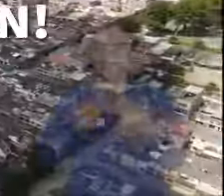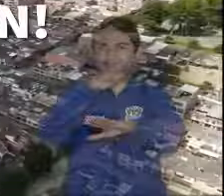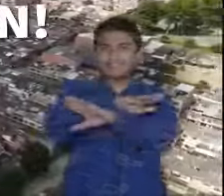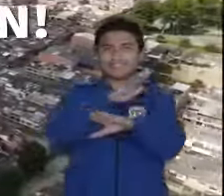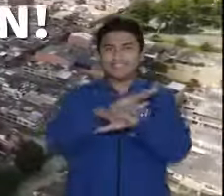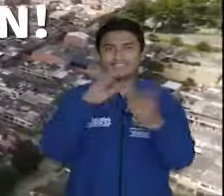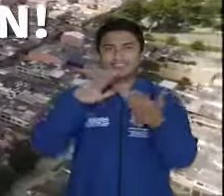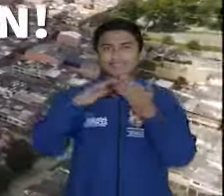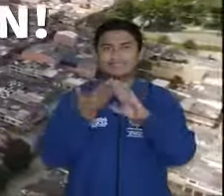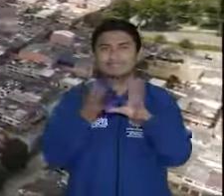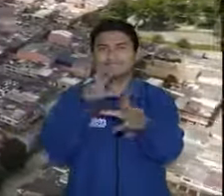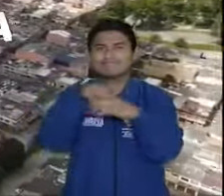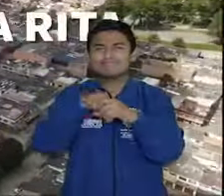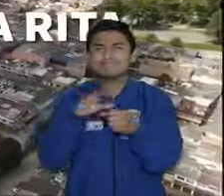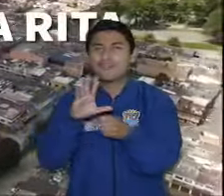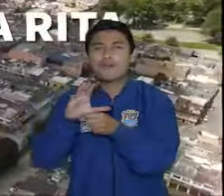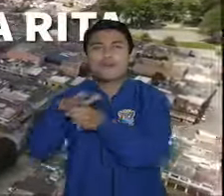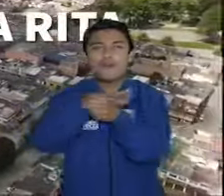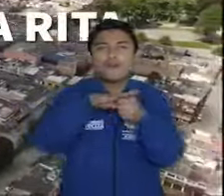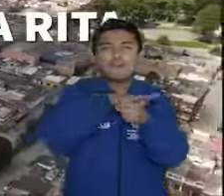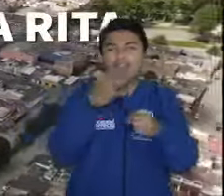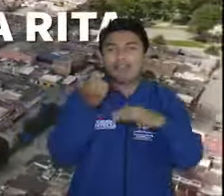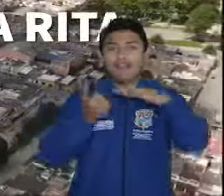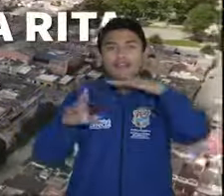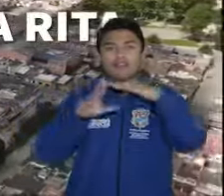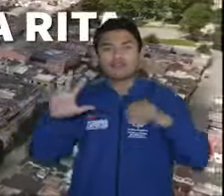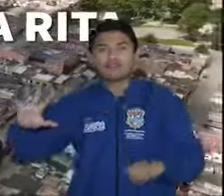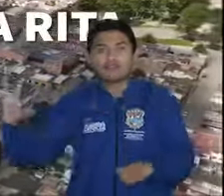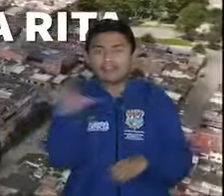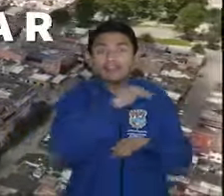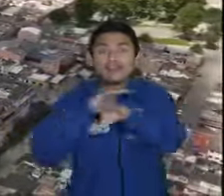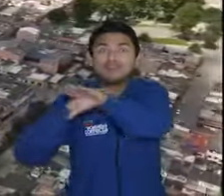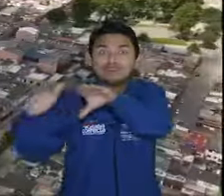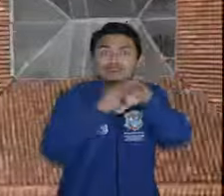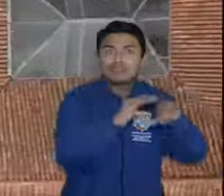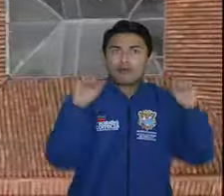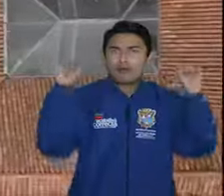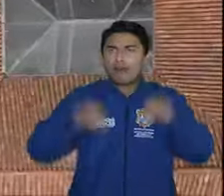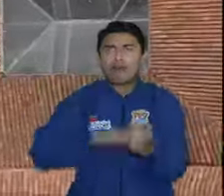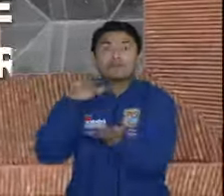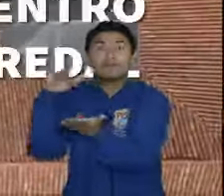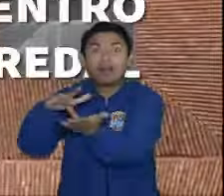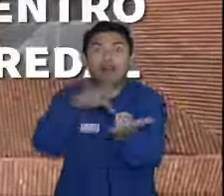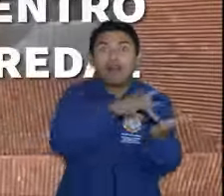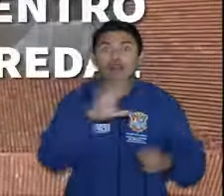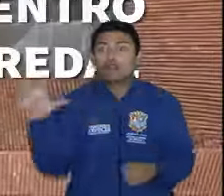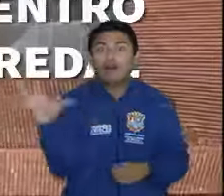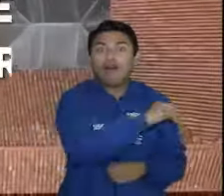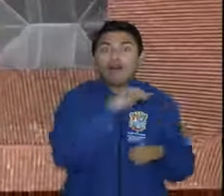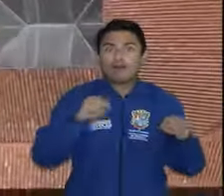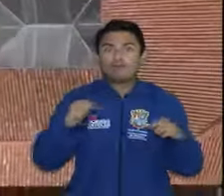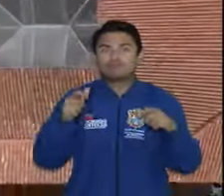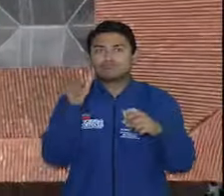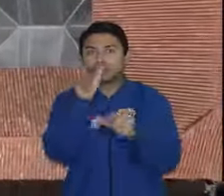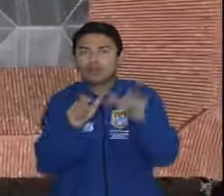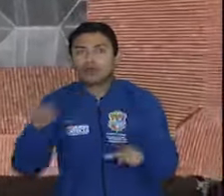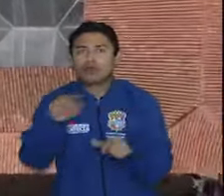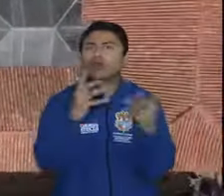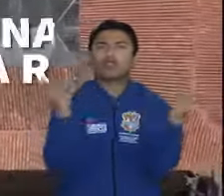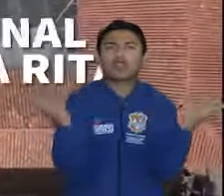Atención comunidad del sector del barrio Santa Rita, están todos cordialmente invitados al primer encuentro barrial y veredal que desarrollaremos en el